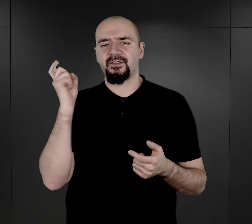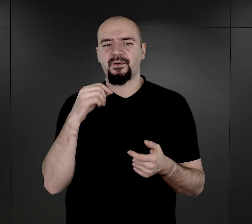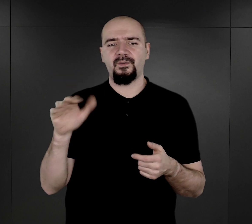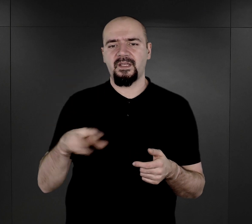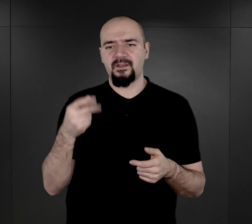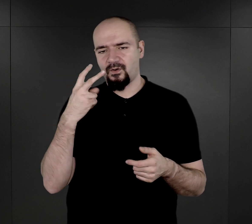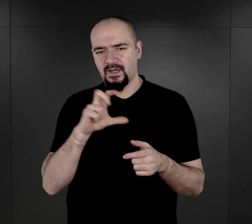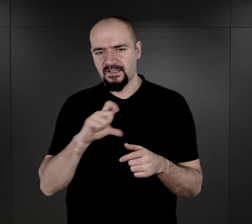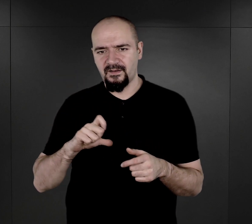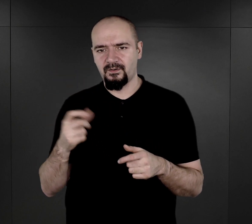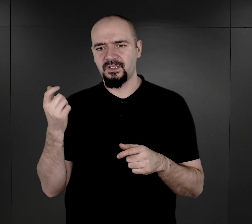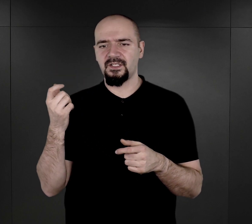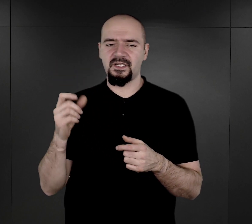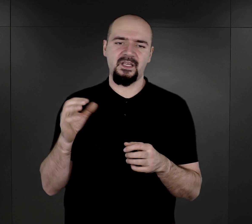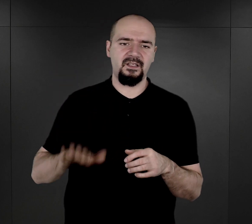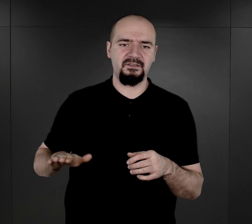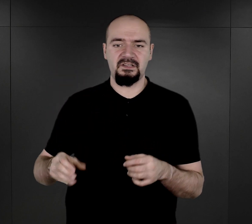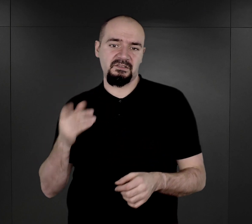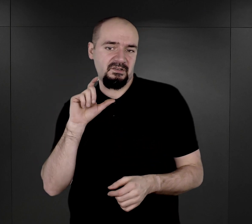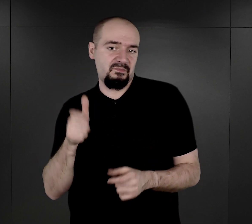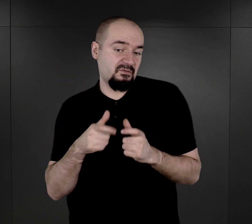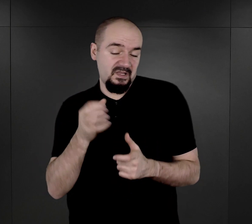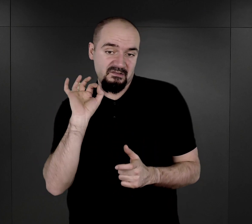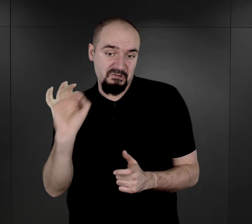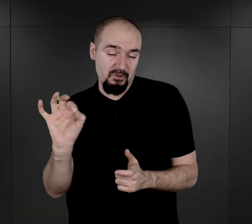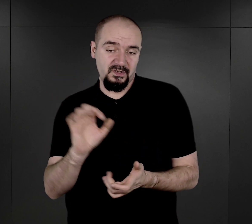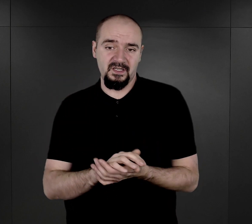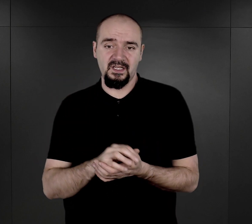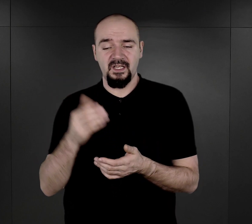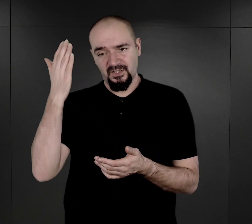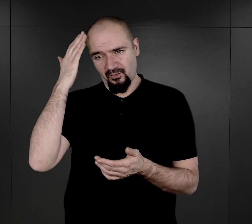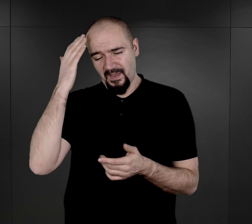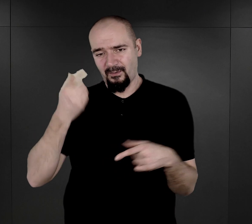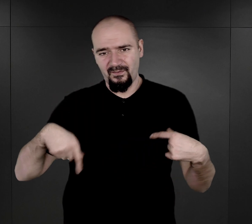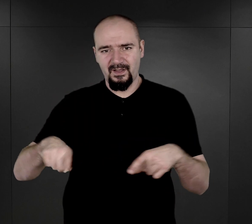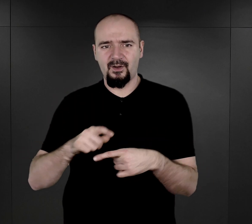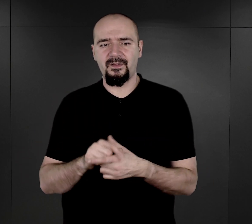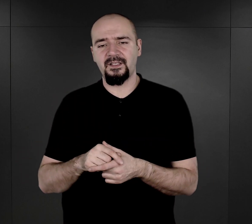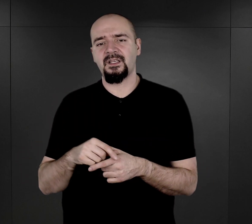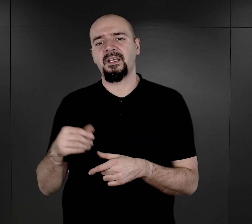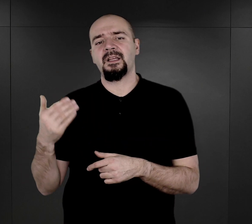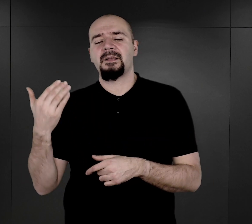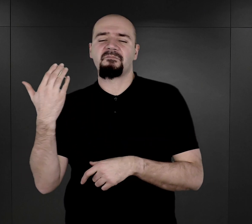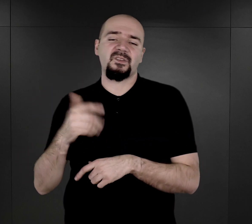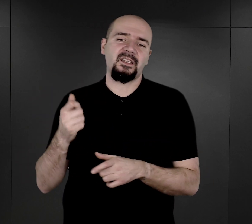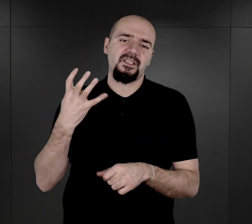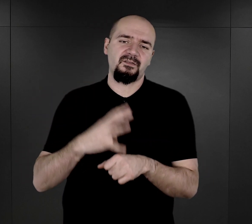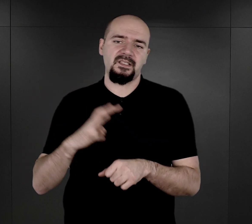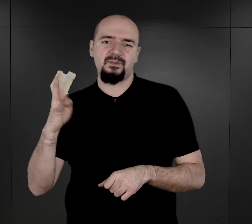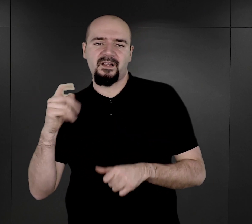dzieci wypełniały te testy w całości, wypełniały poprawnie. Ostatecznie w 1944 roku wszystkie te dzieci